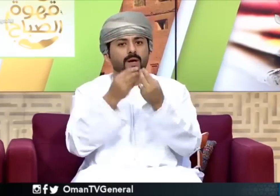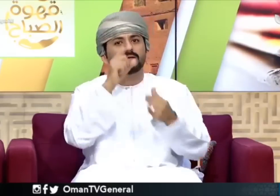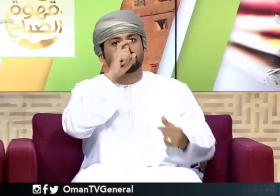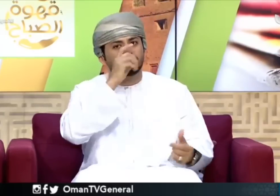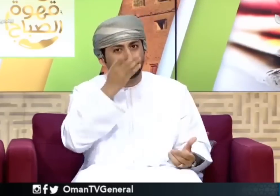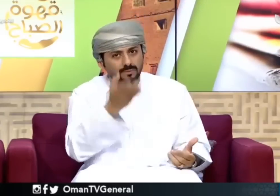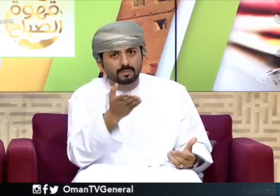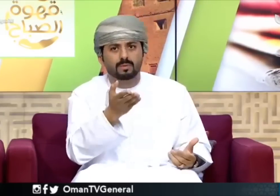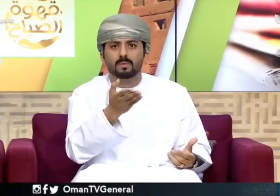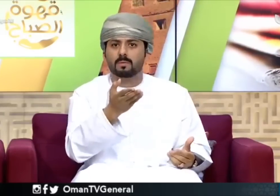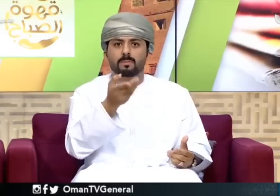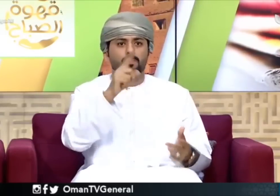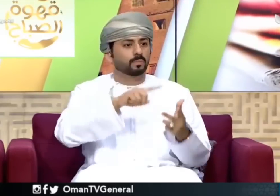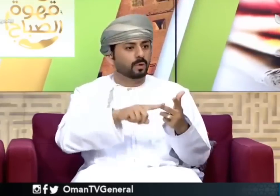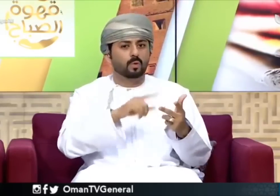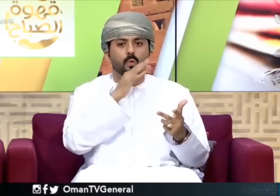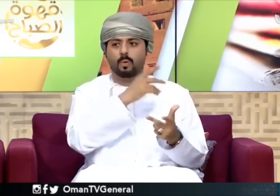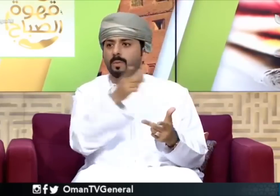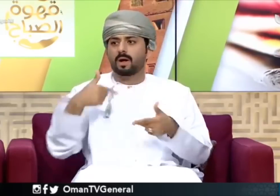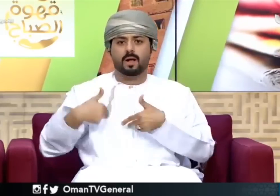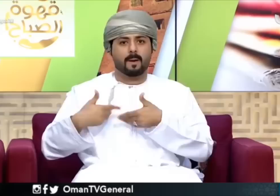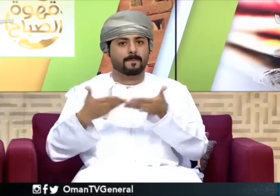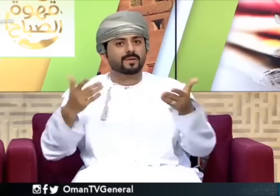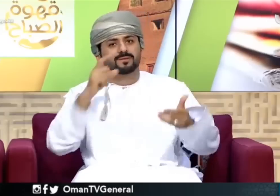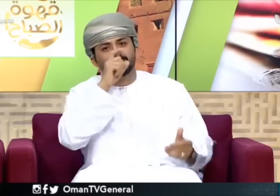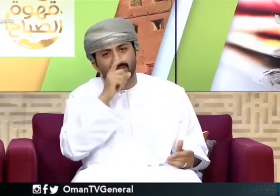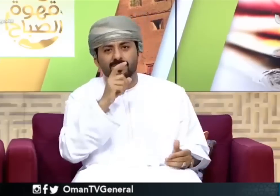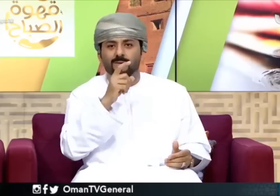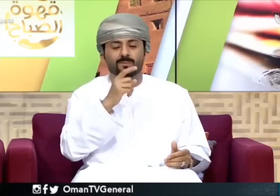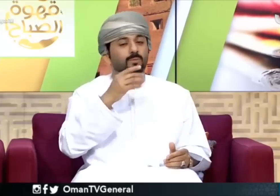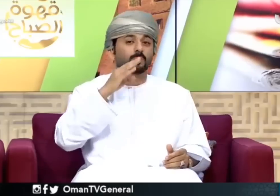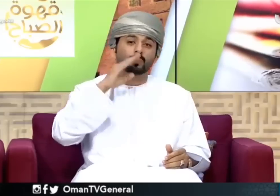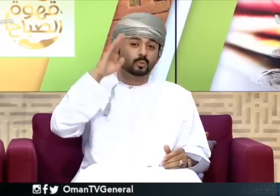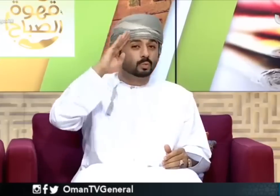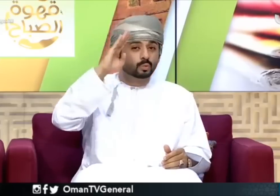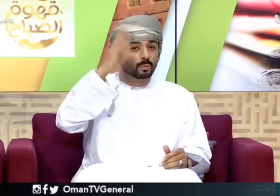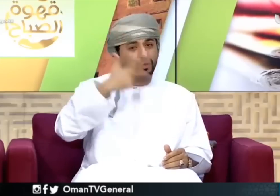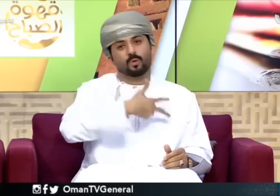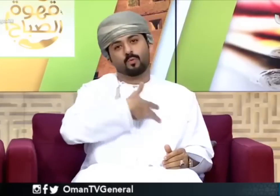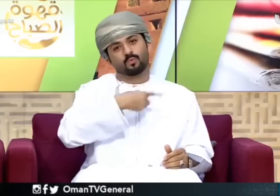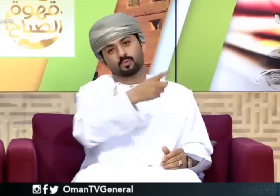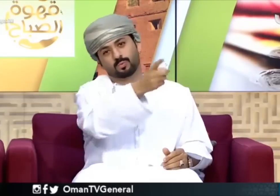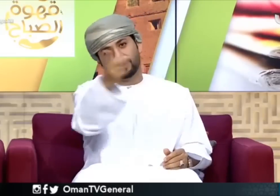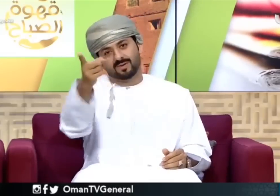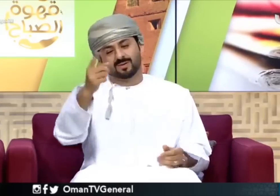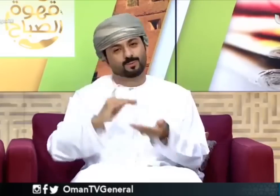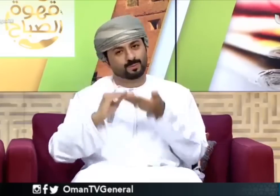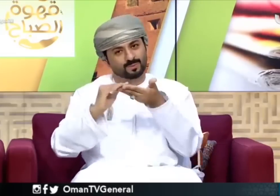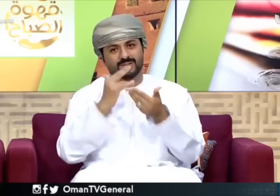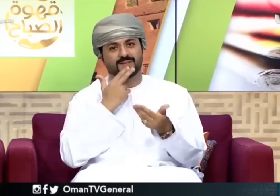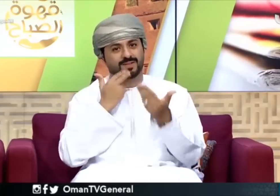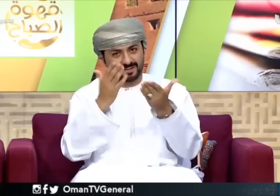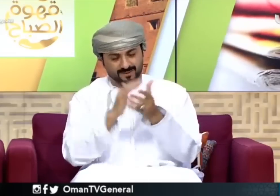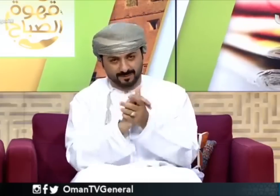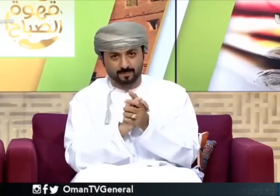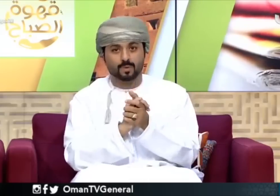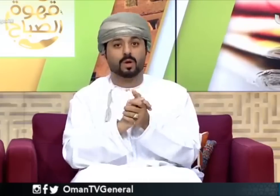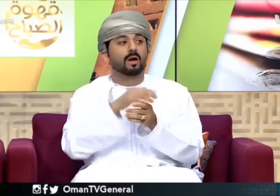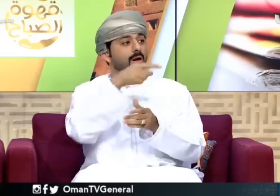أيضا لكن عند وصولهم وجدوا كل المجتمع كل الصم أيضا داعم للأشخاص الصم في السلطنة ونحن